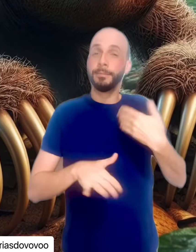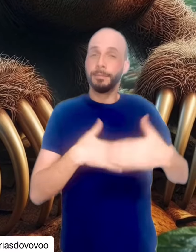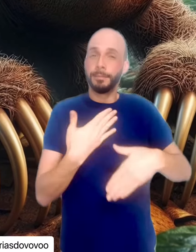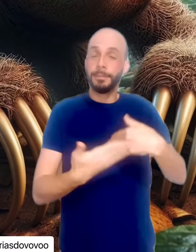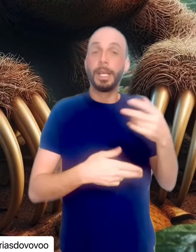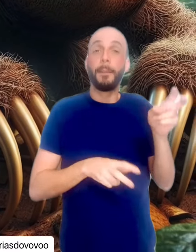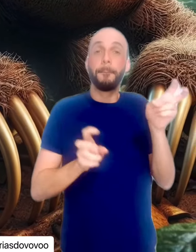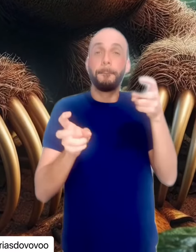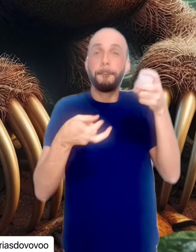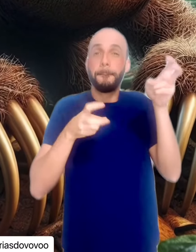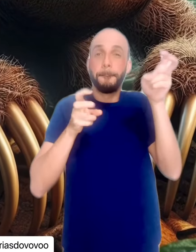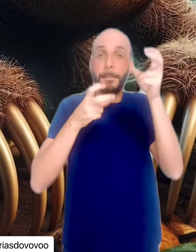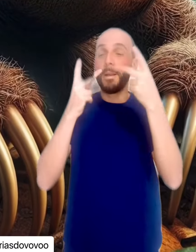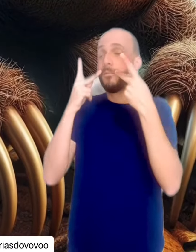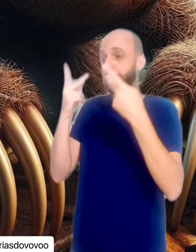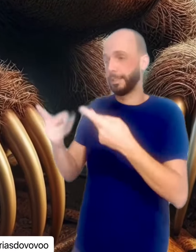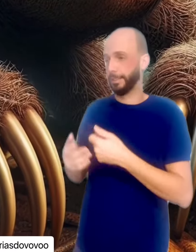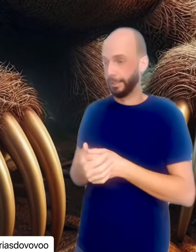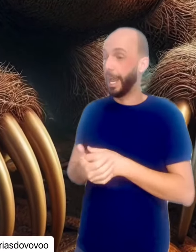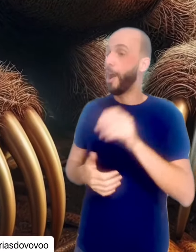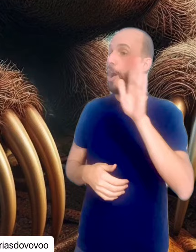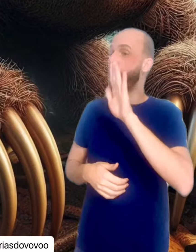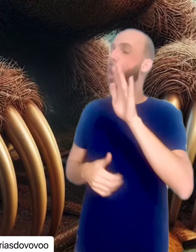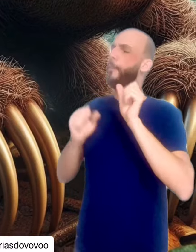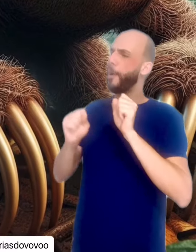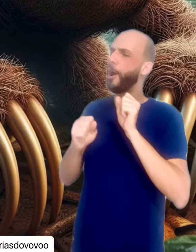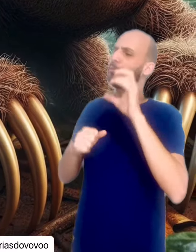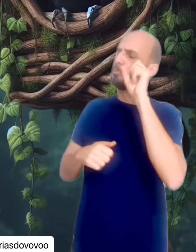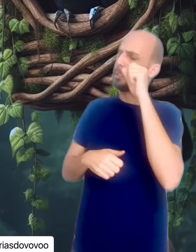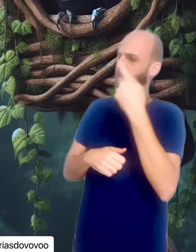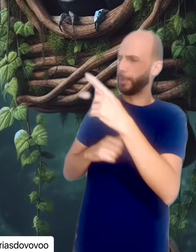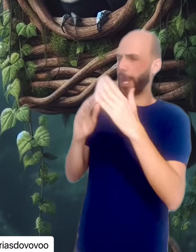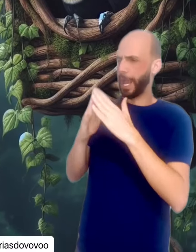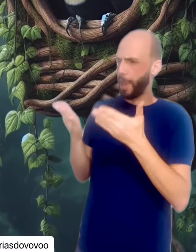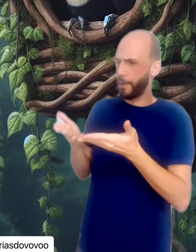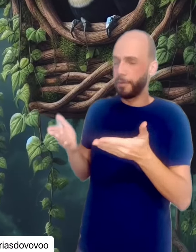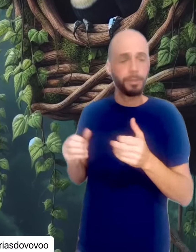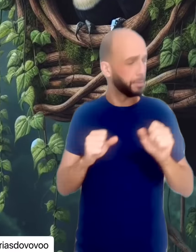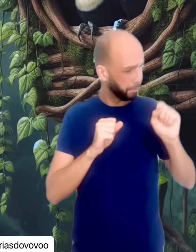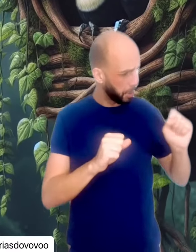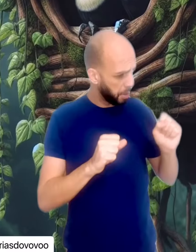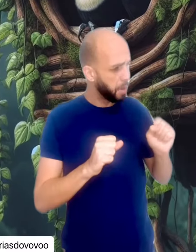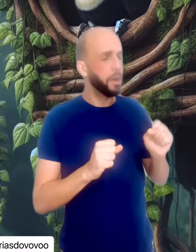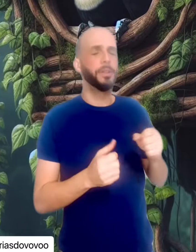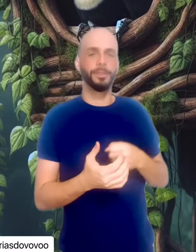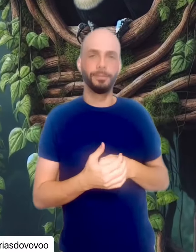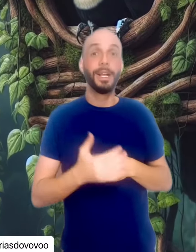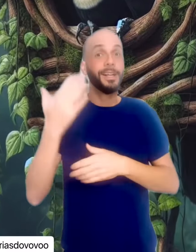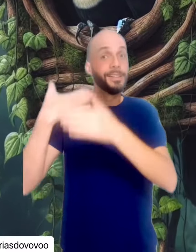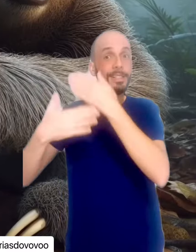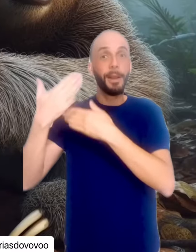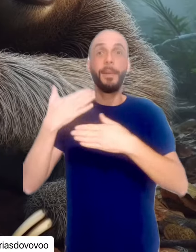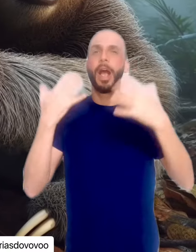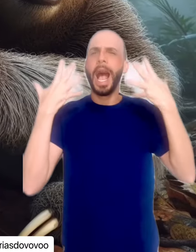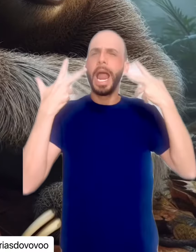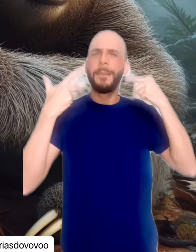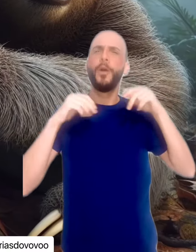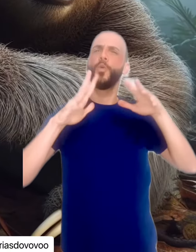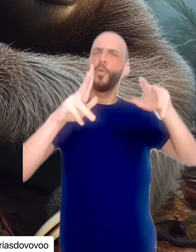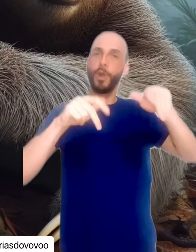Olá, amigão. Posso dormir em sua casa hoje? Sim, respondeu ele. Nesse tempo, os animais sabiam falar.